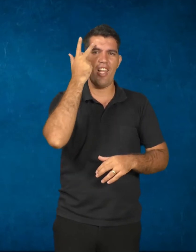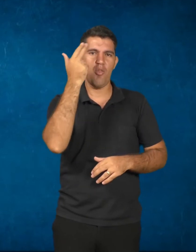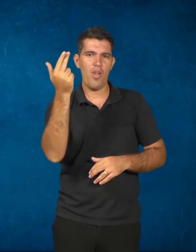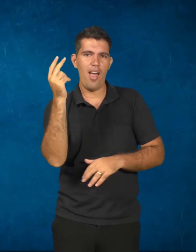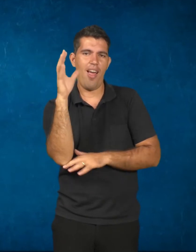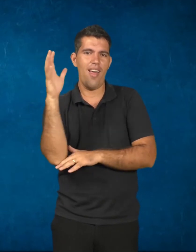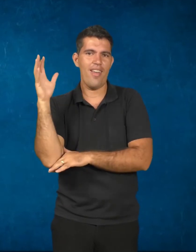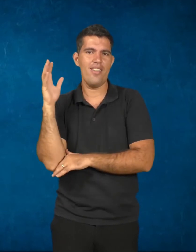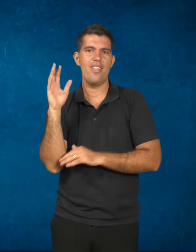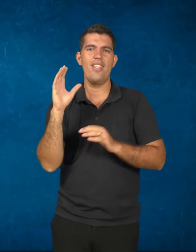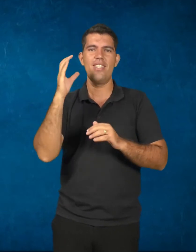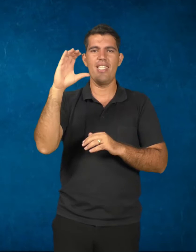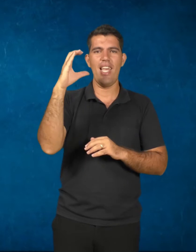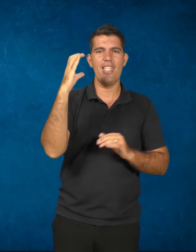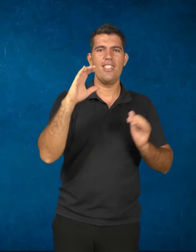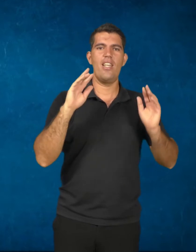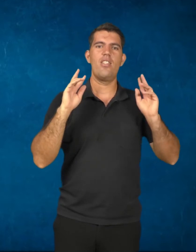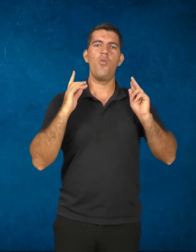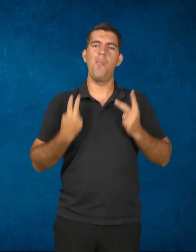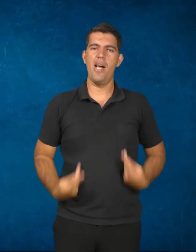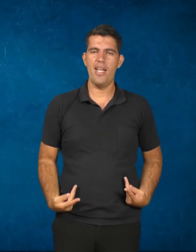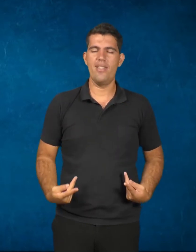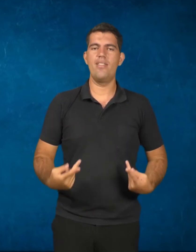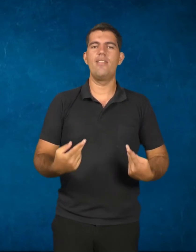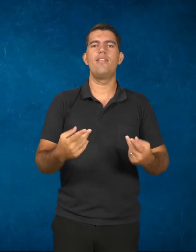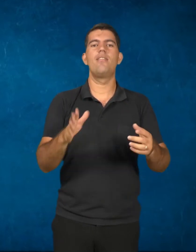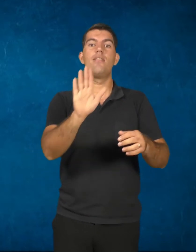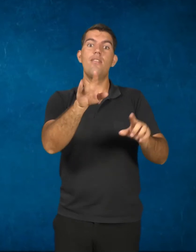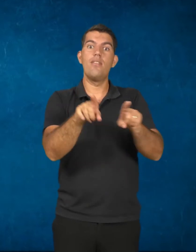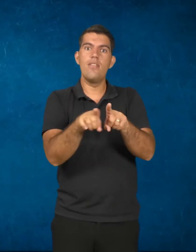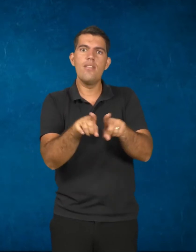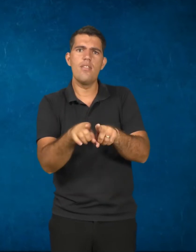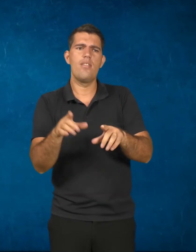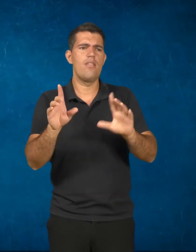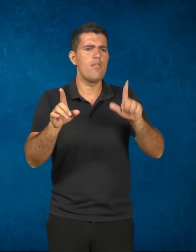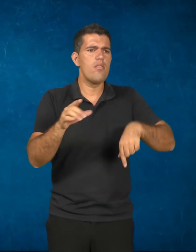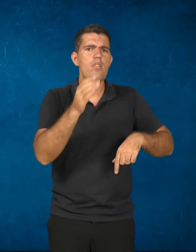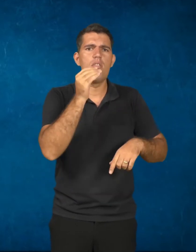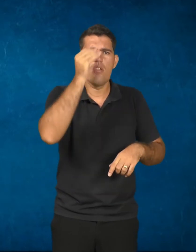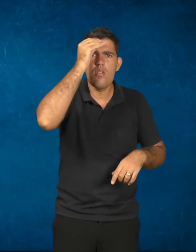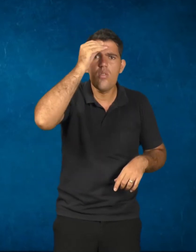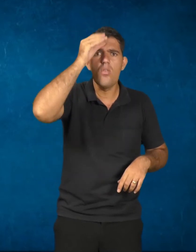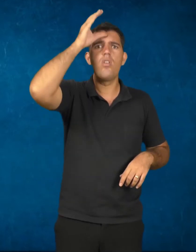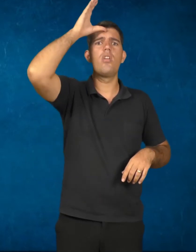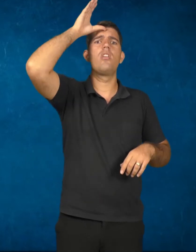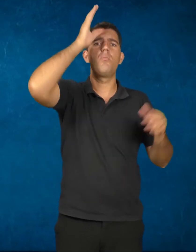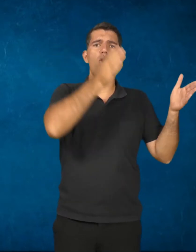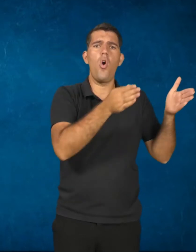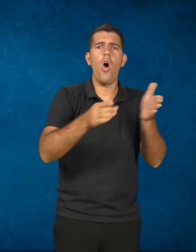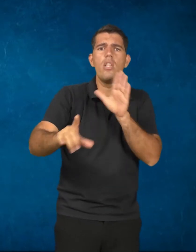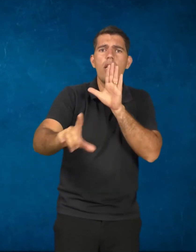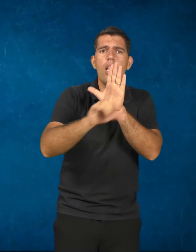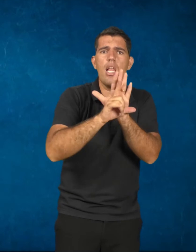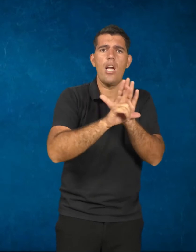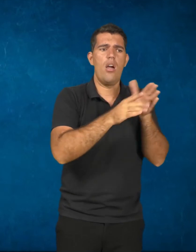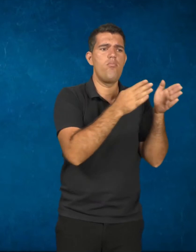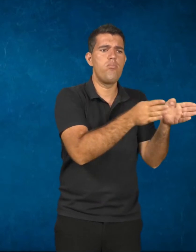humanas, mas também do conhecimento de uma ordem legal que regulava a vida daquela